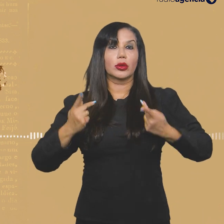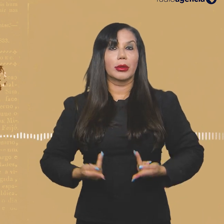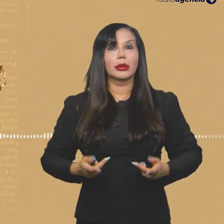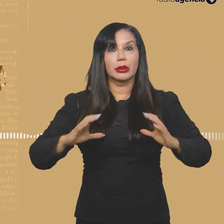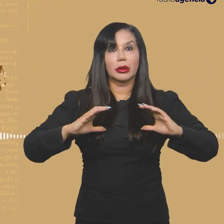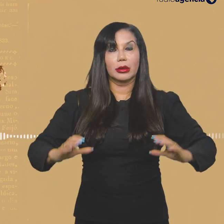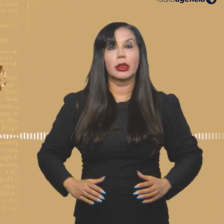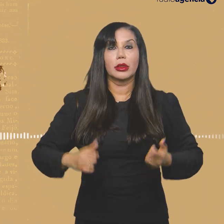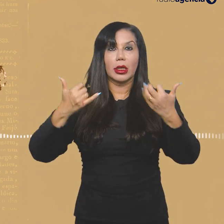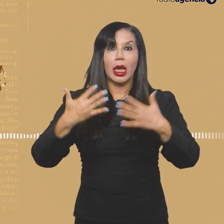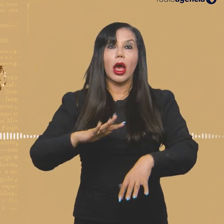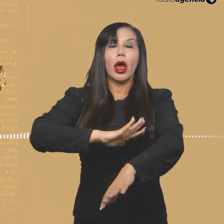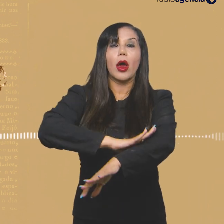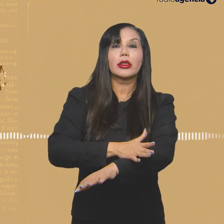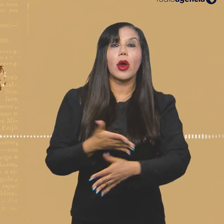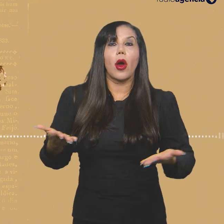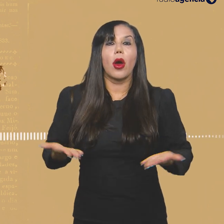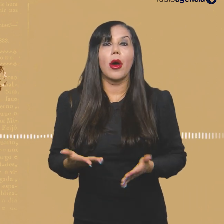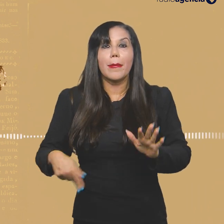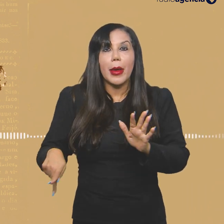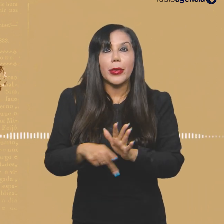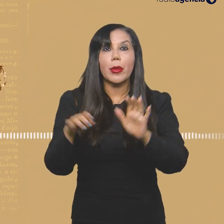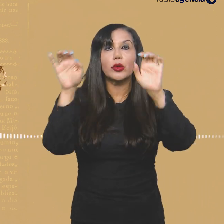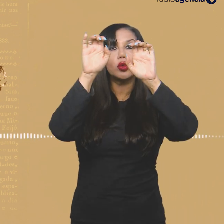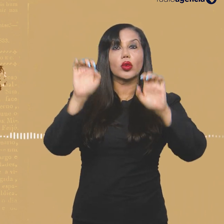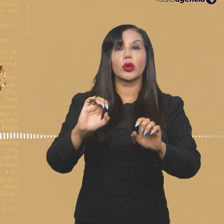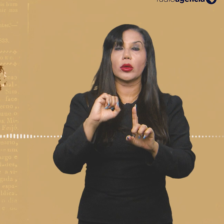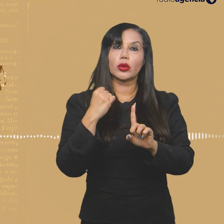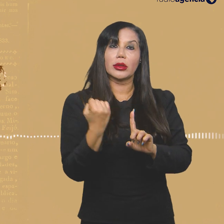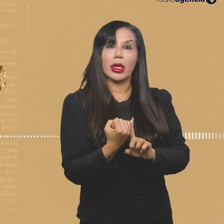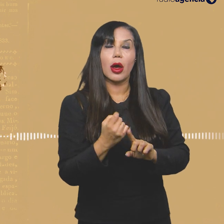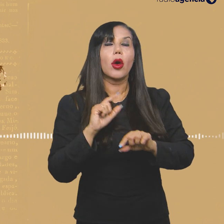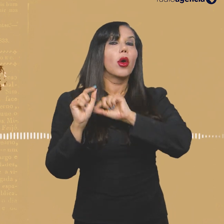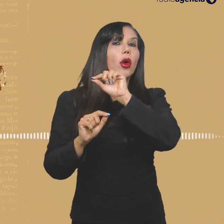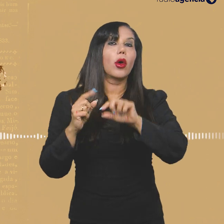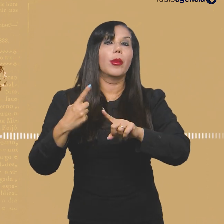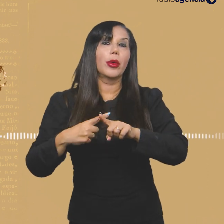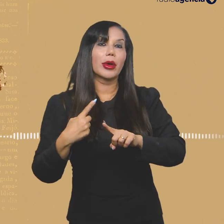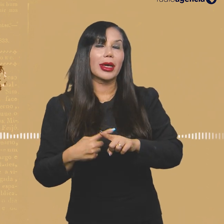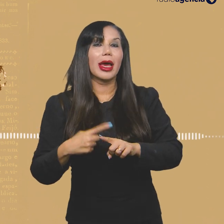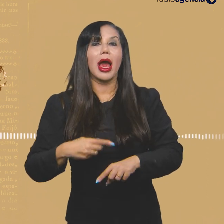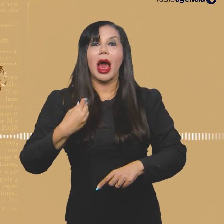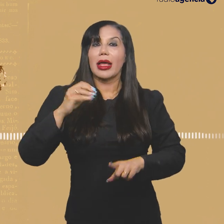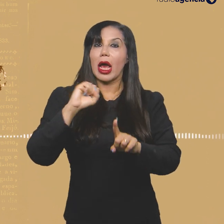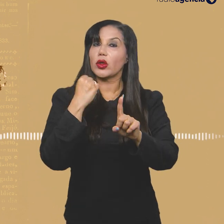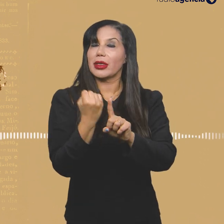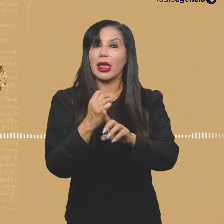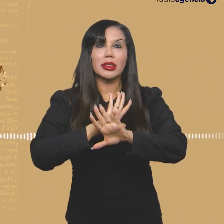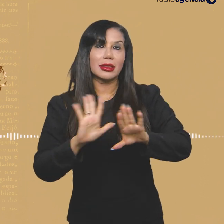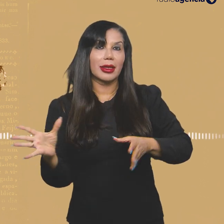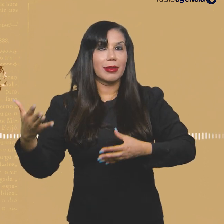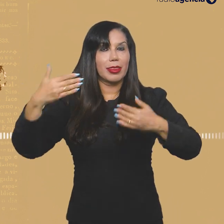Humanos e Cidadania. Se trata do racismo presente na própria estrutura social, resultado do funcionamento